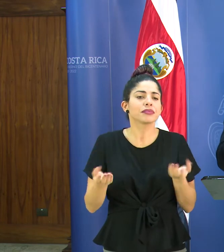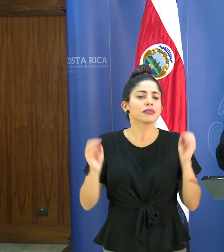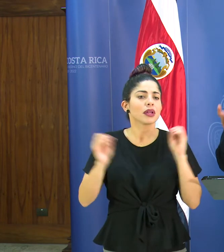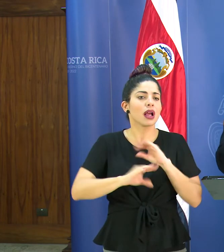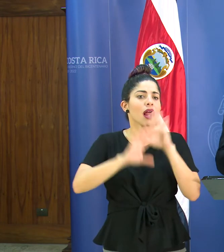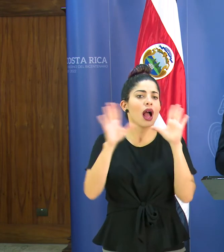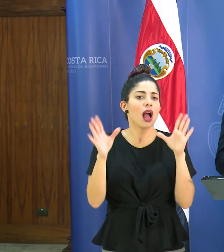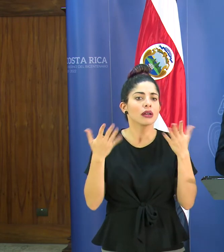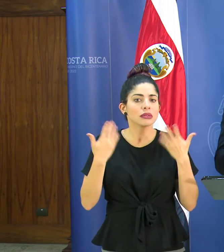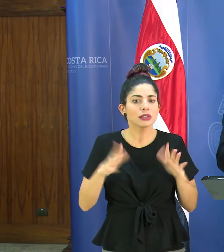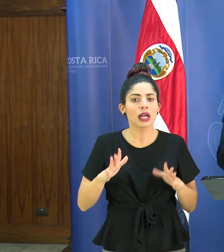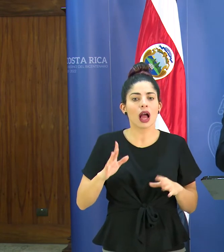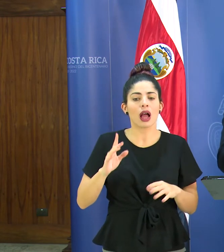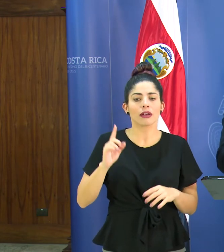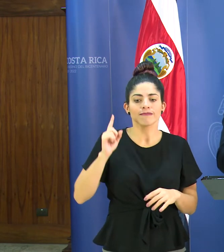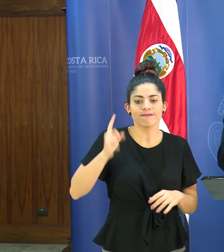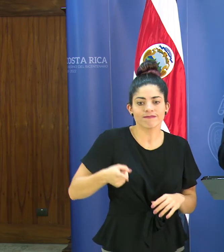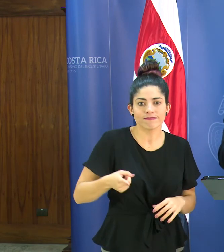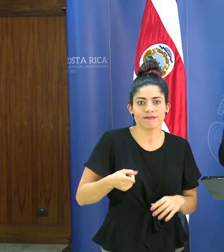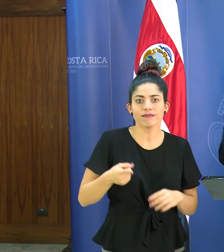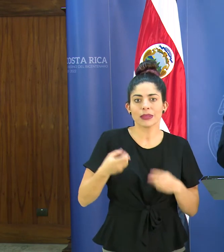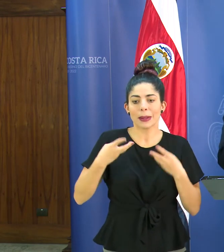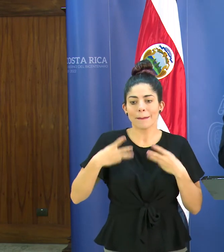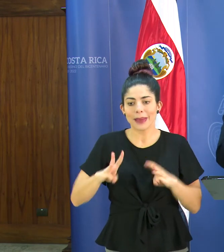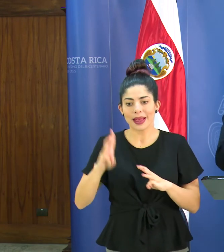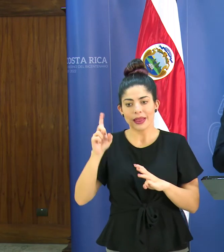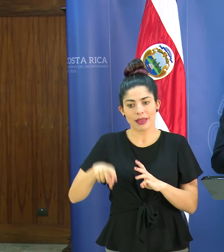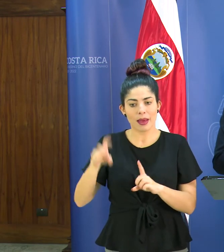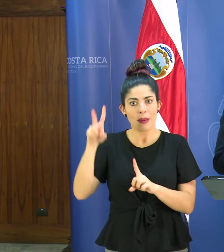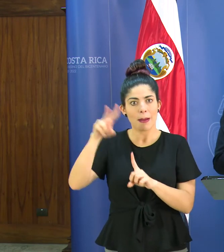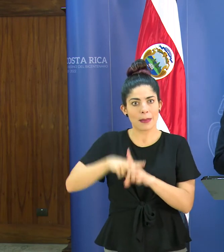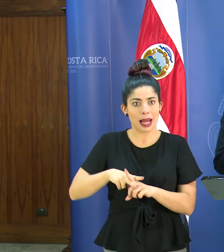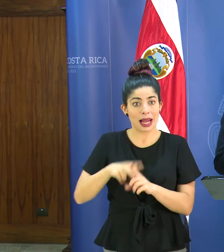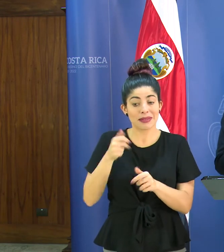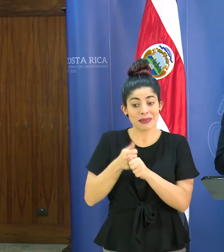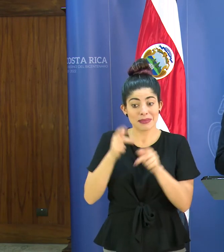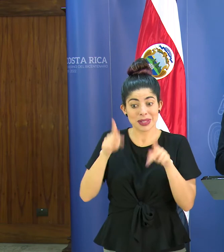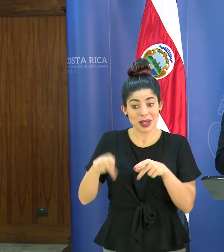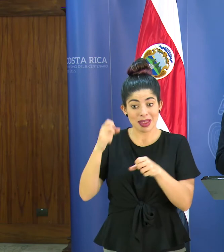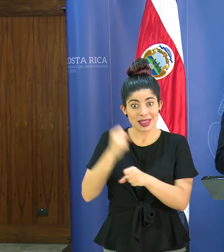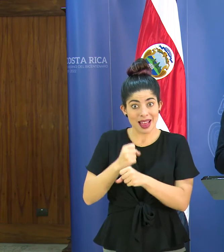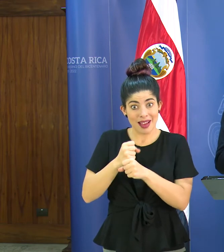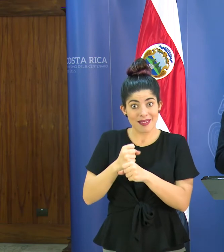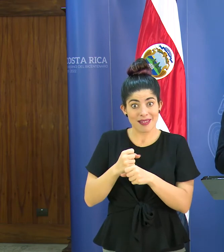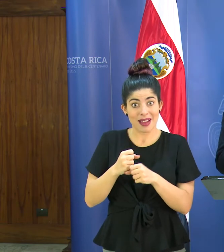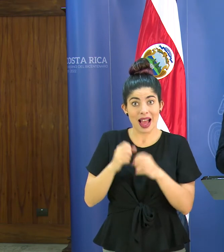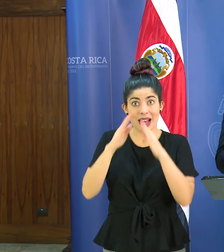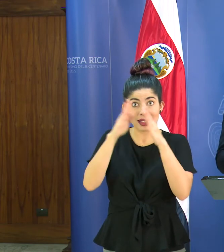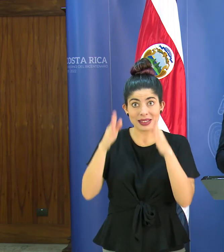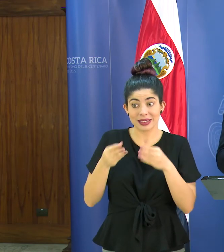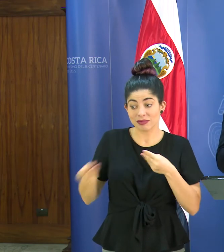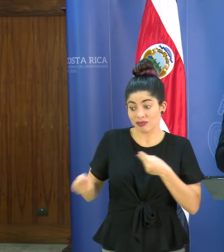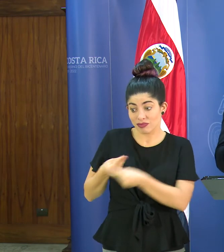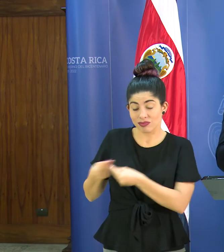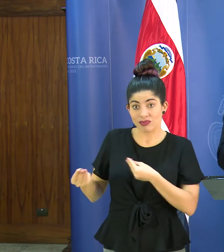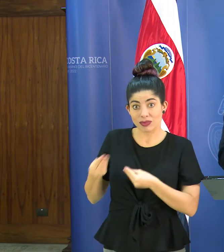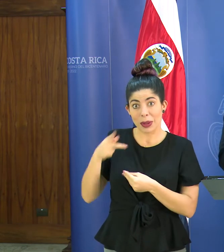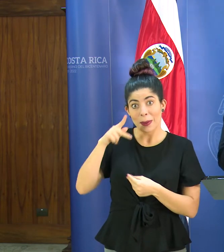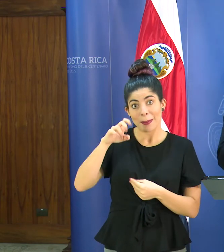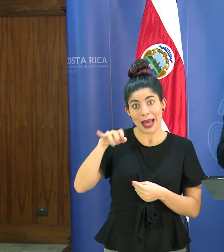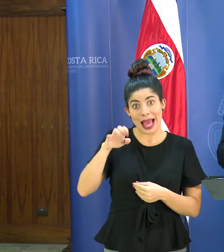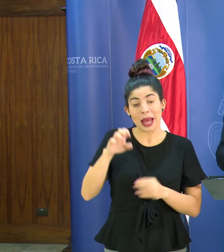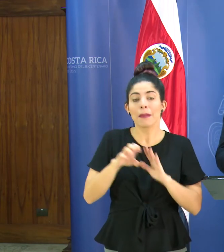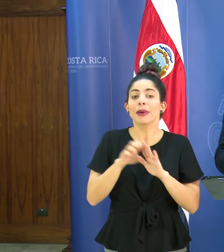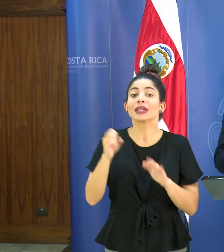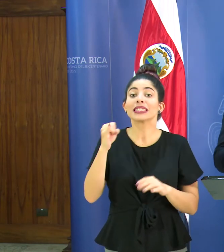ya se están girando instrucciones en el sentido de las medidas que tienen que tomar la misma gente que está trabajando en esas casetillas pero también de la gente lo que hemos dicho si usted